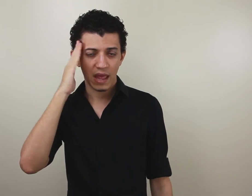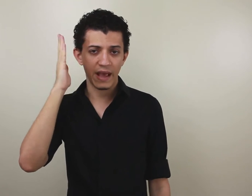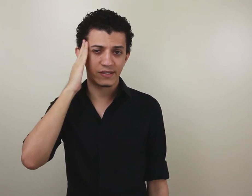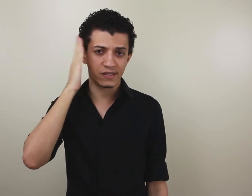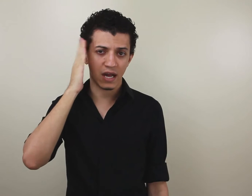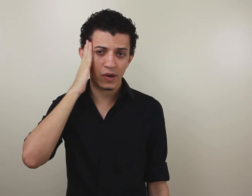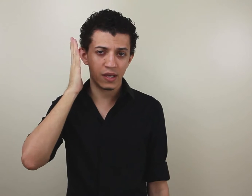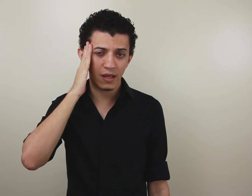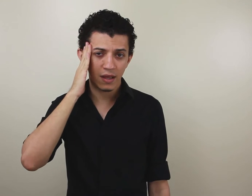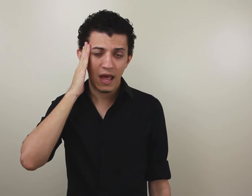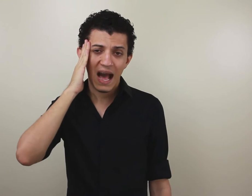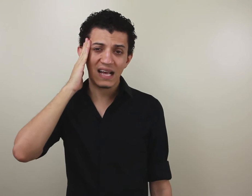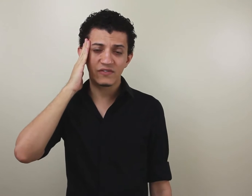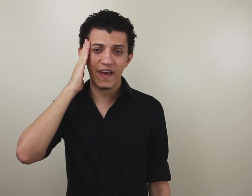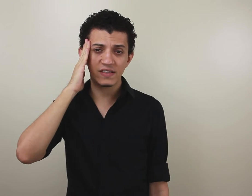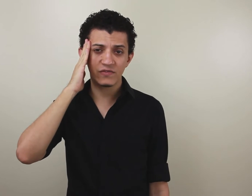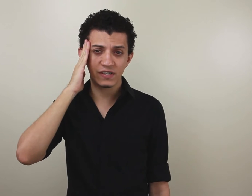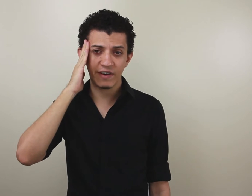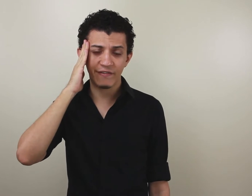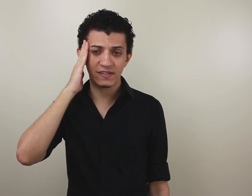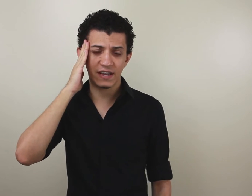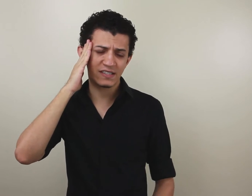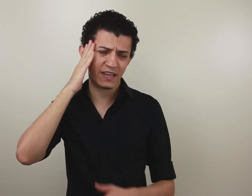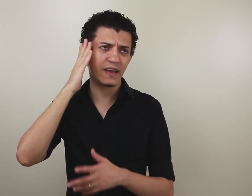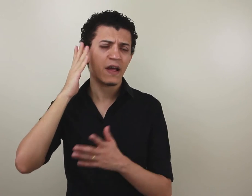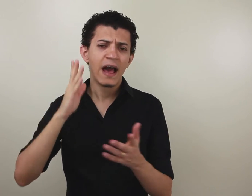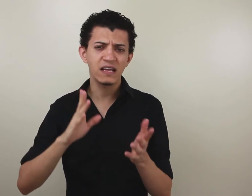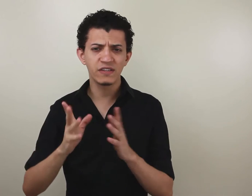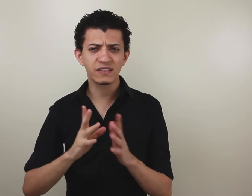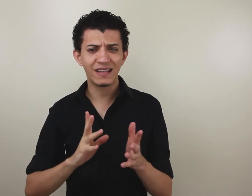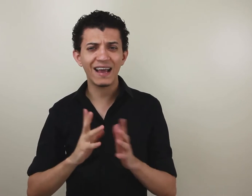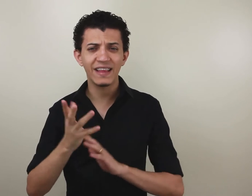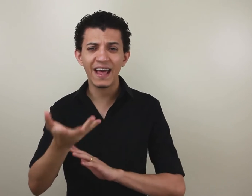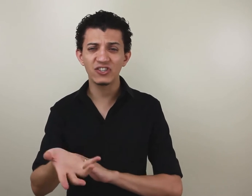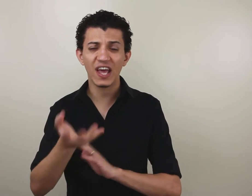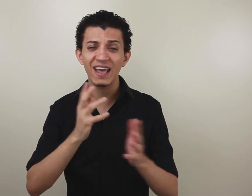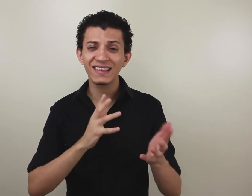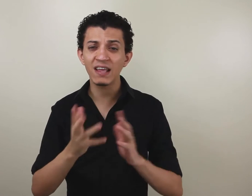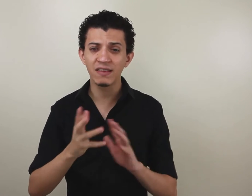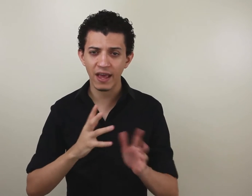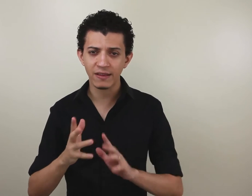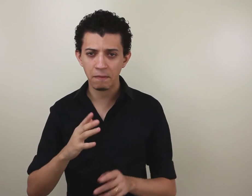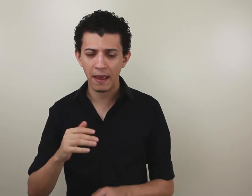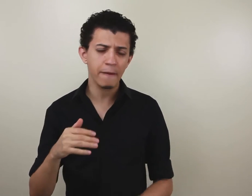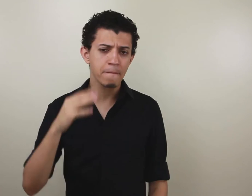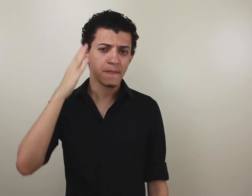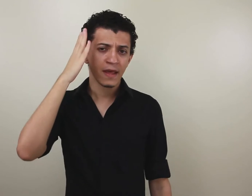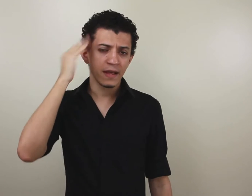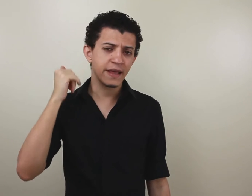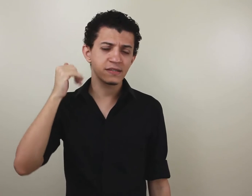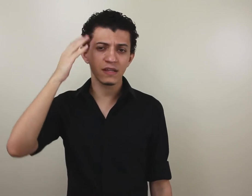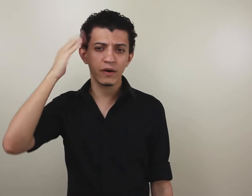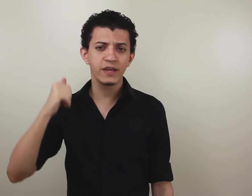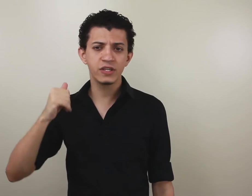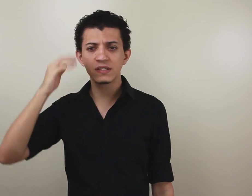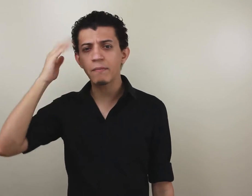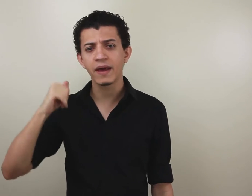Esse sinal aqui, às vezes você vai fazer, isso aqui às vezes dá a ideia de entender também. E tem esse sinal aqui de saber,